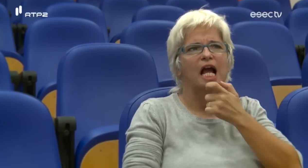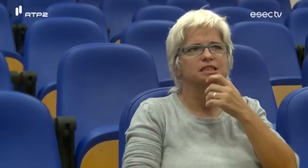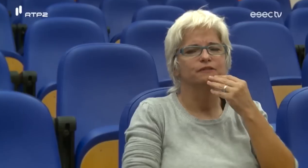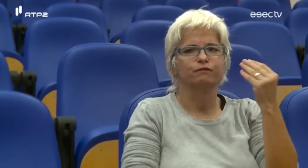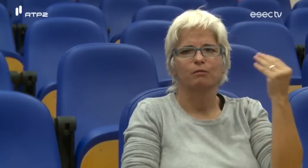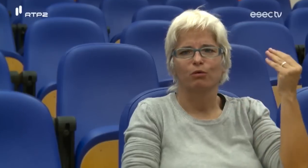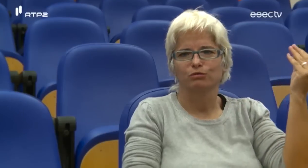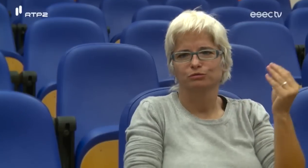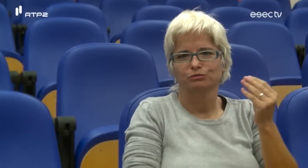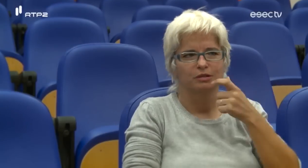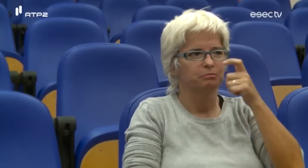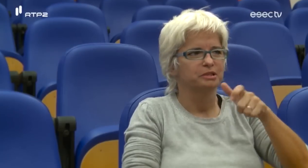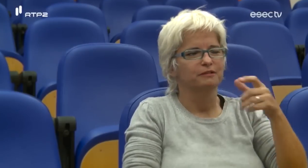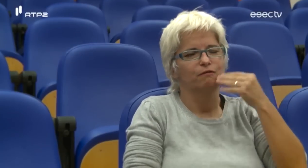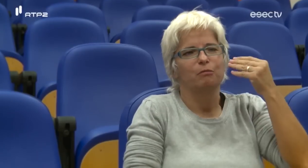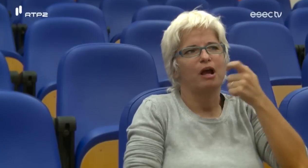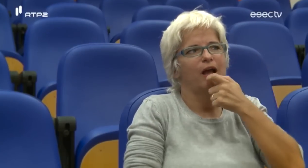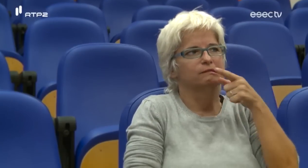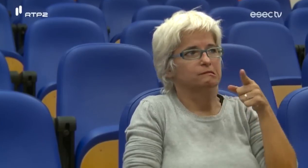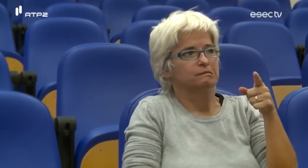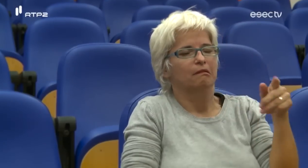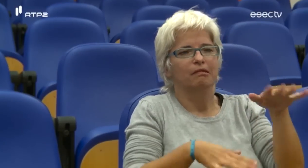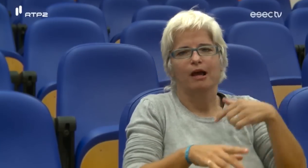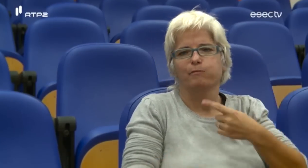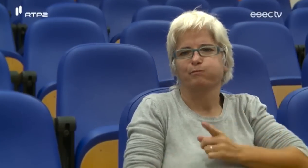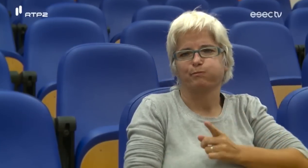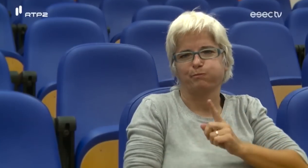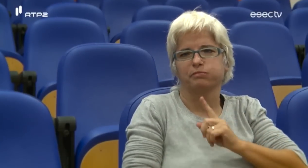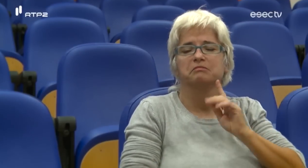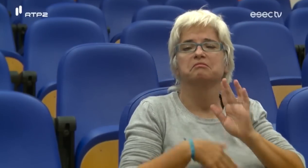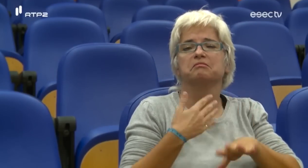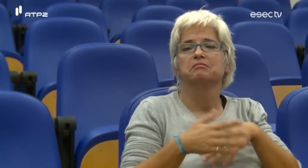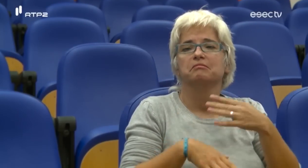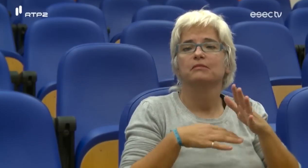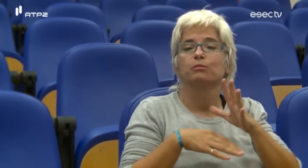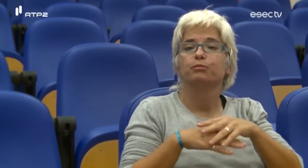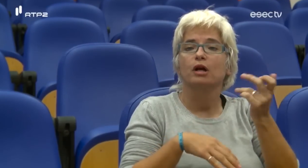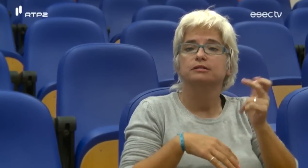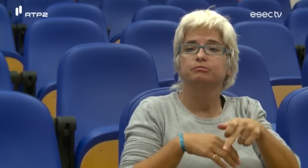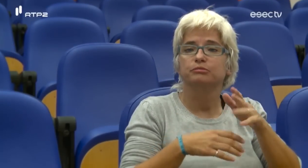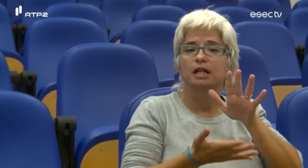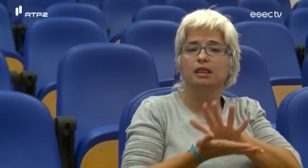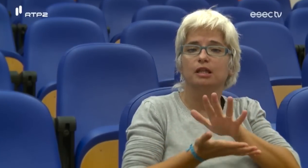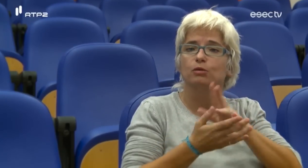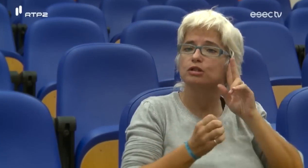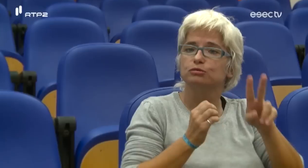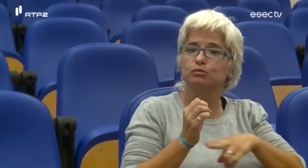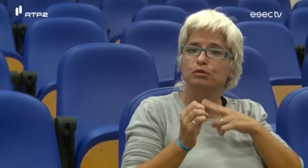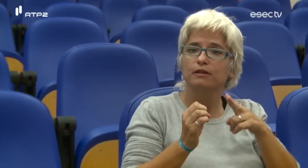Quando era jovem, pensava que era impossível ser famosa, escritora, pensava que era impossível por ser surda. Quando